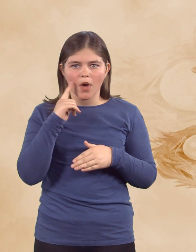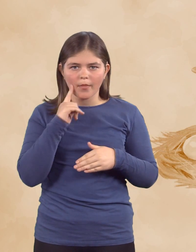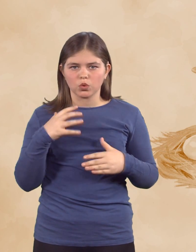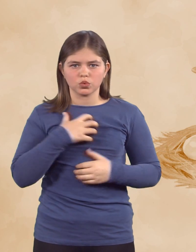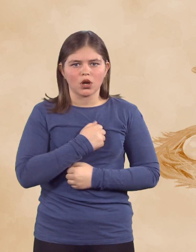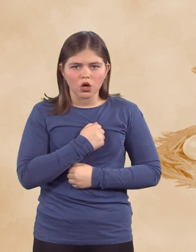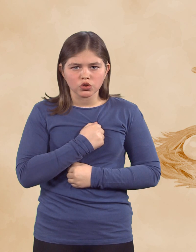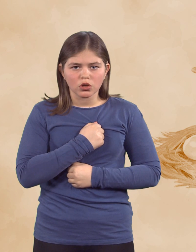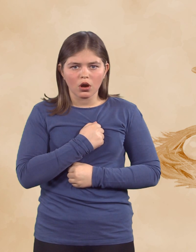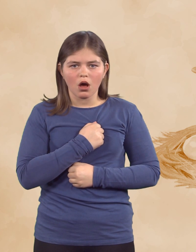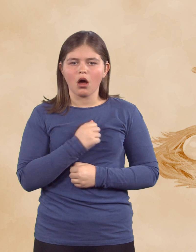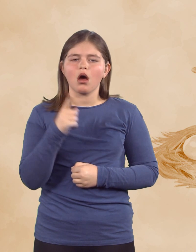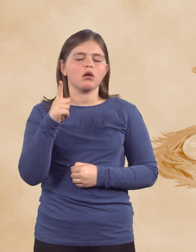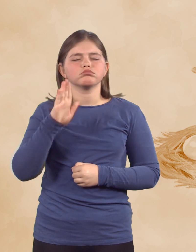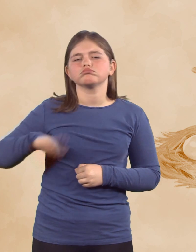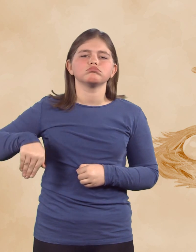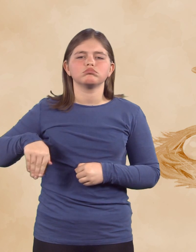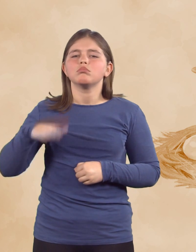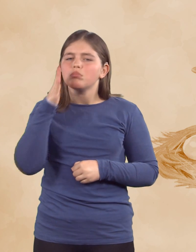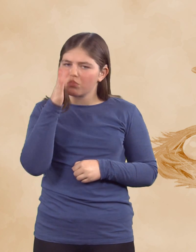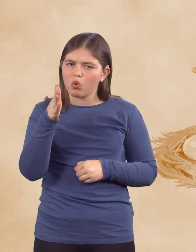Mama se je ostrašila, a nadaljevala z gretjem.